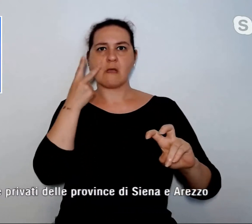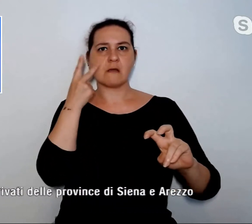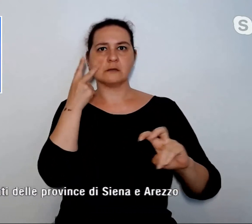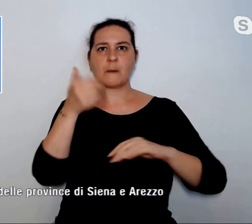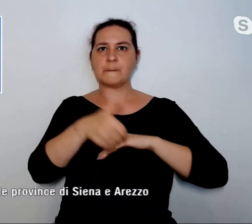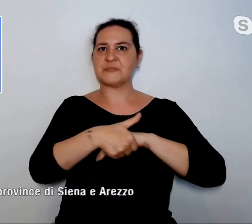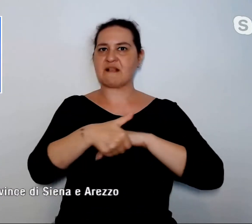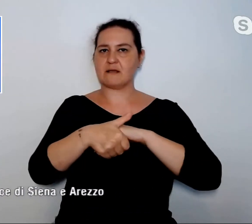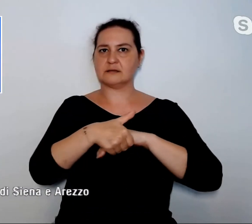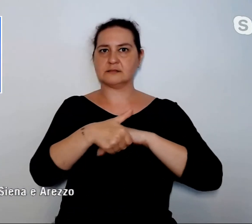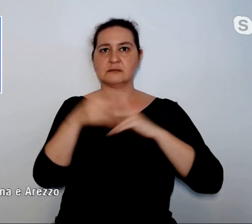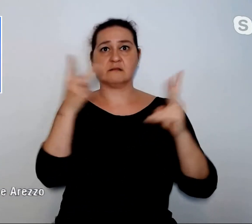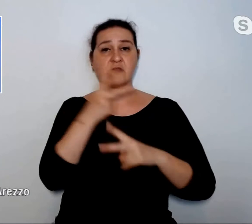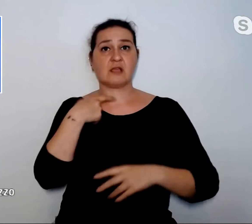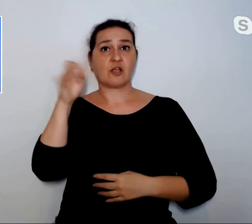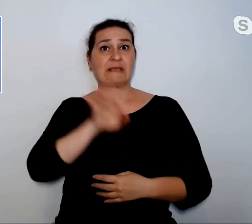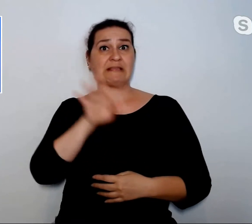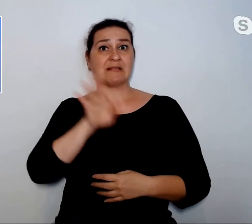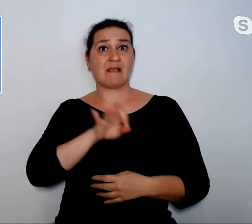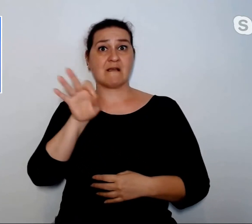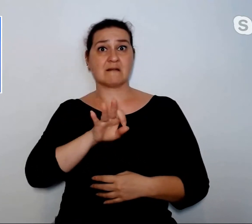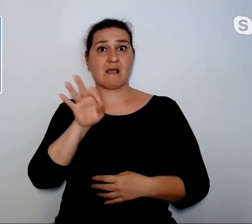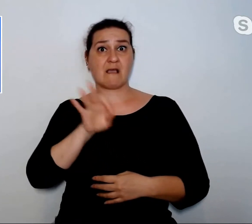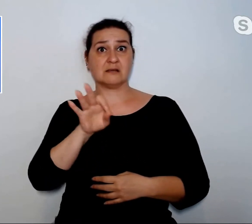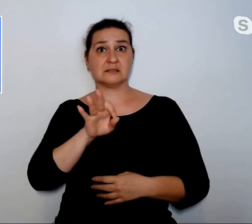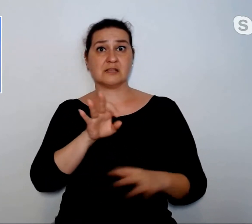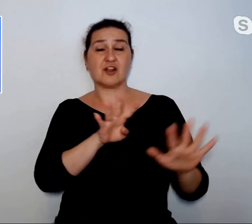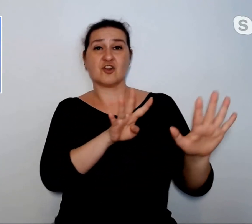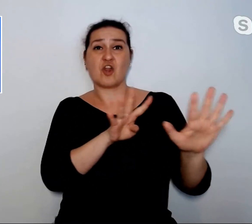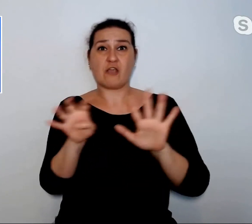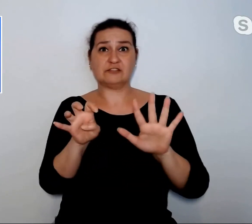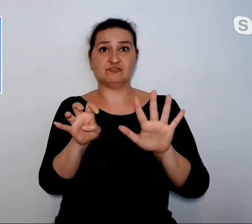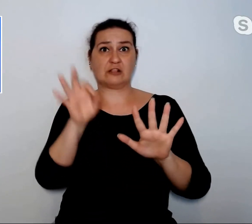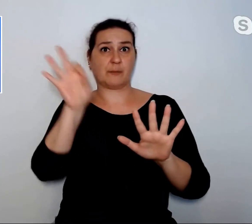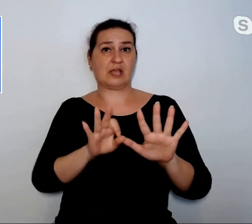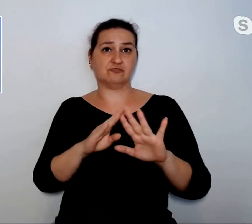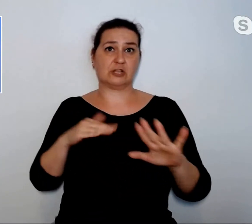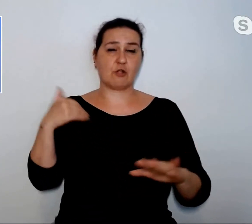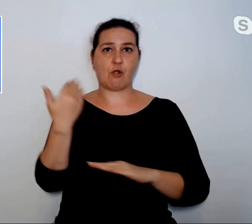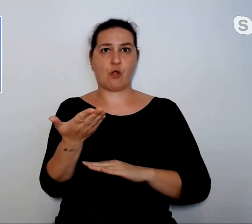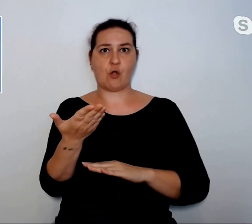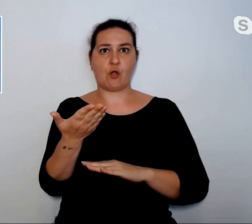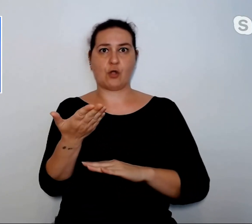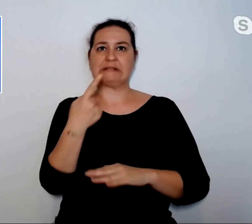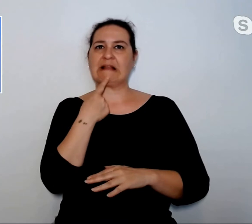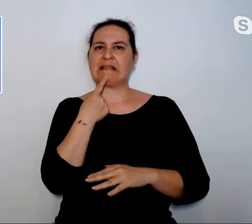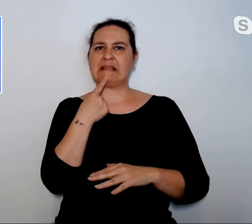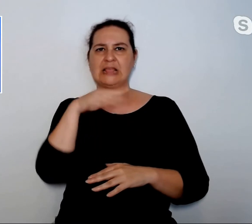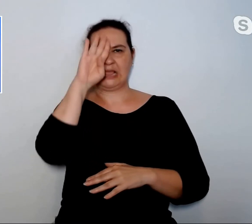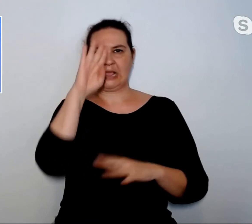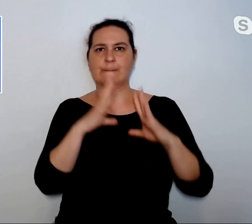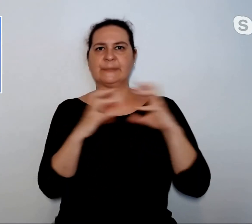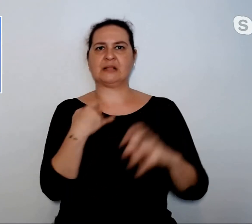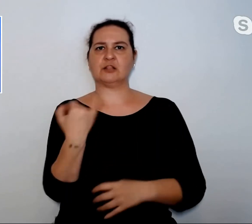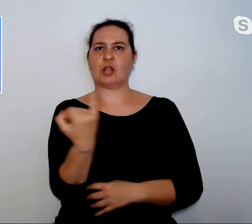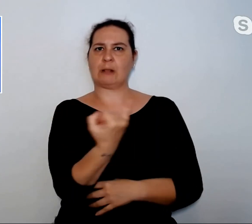interessi anche superiori al 900%, fatti a piccoli imprenditori, commercianti